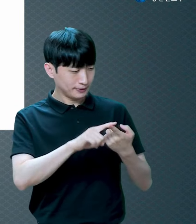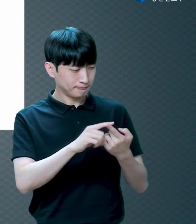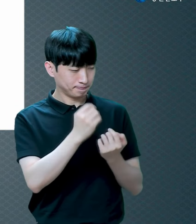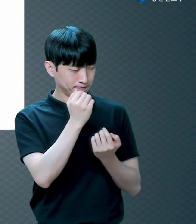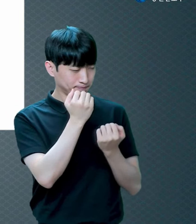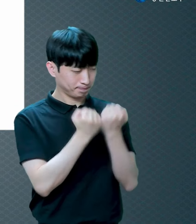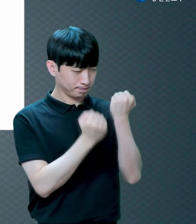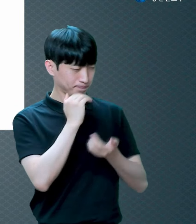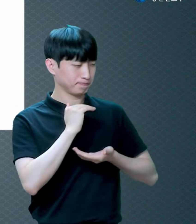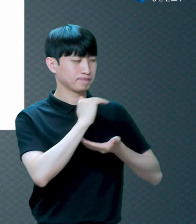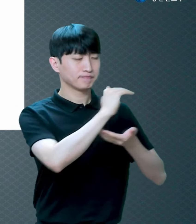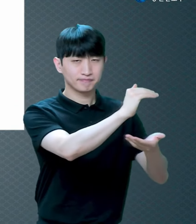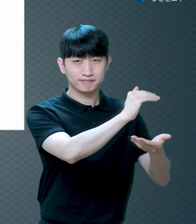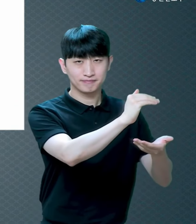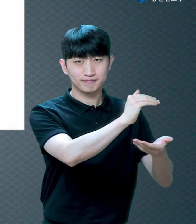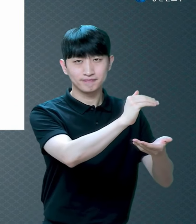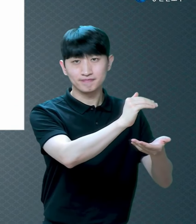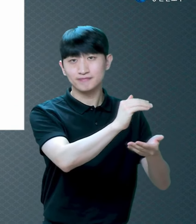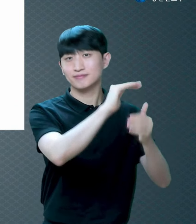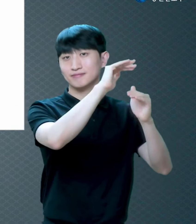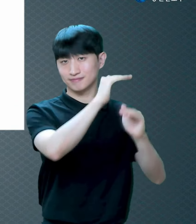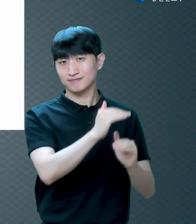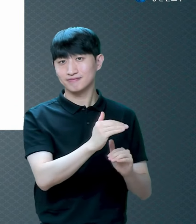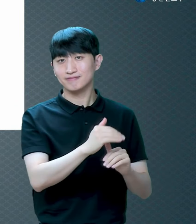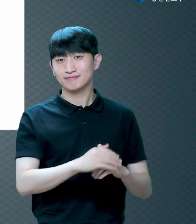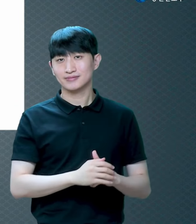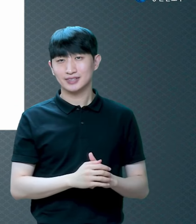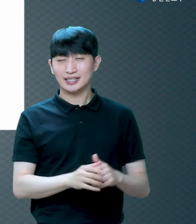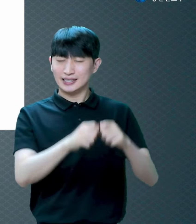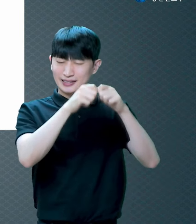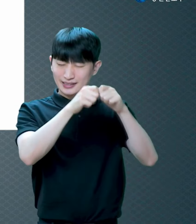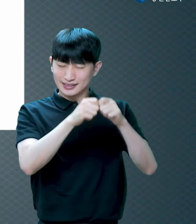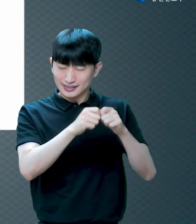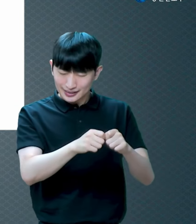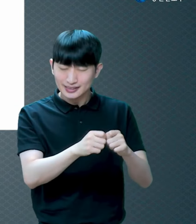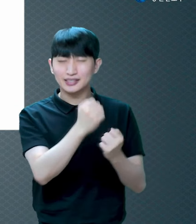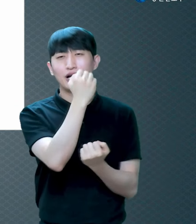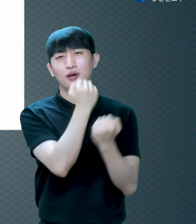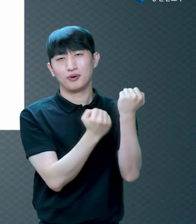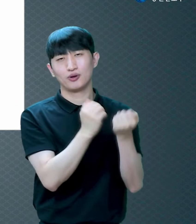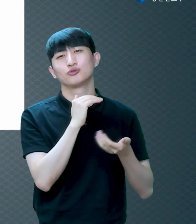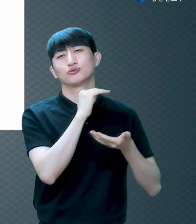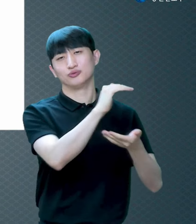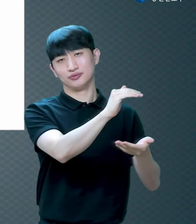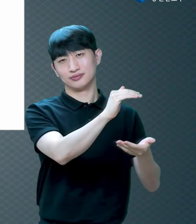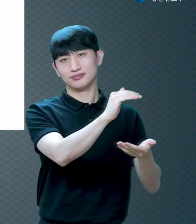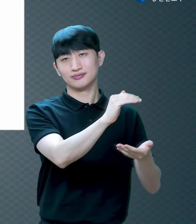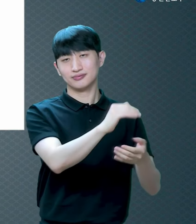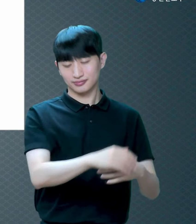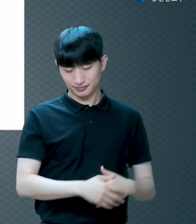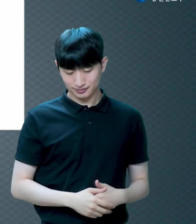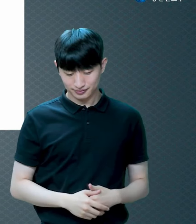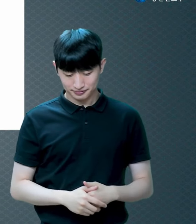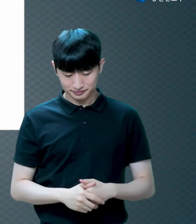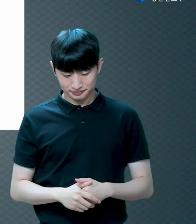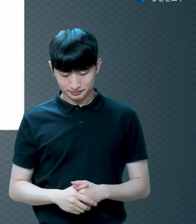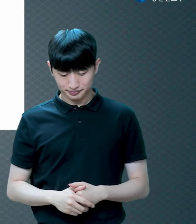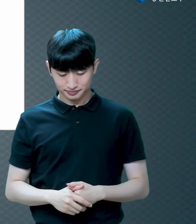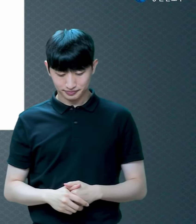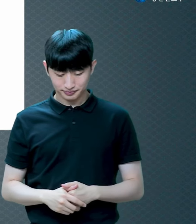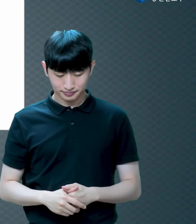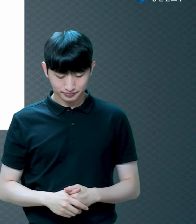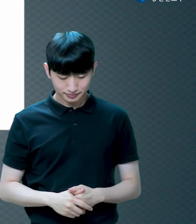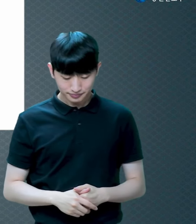그래서 다시 자세하게 설명해 주겠다 자 이는 왜